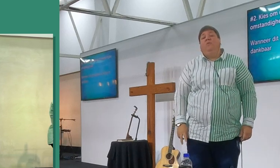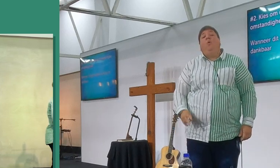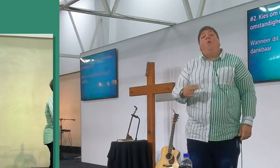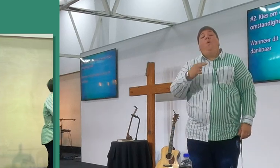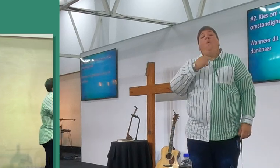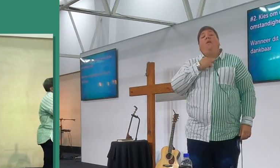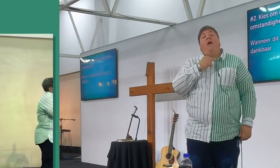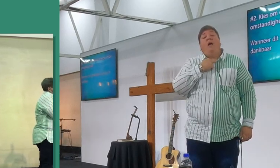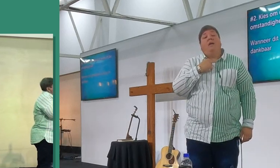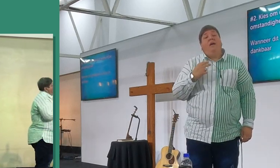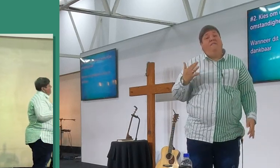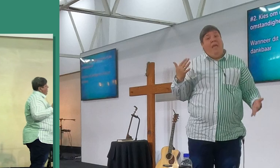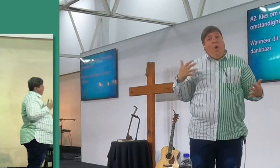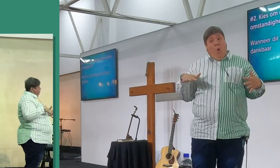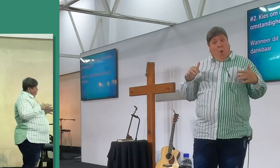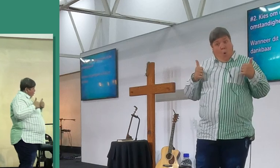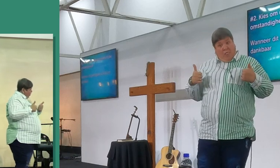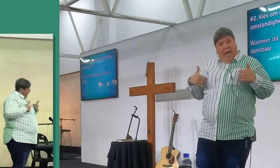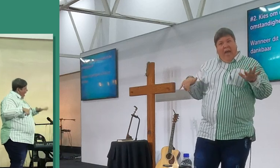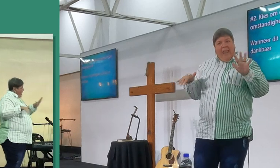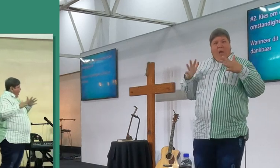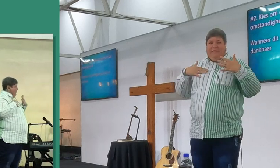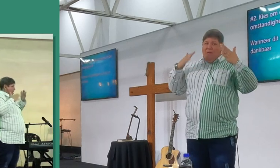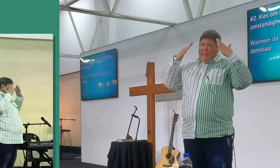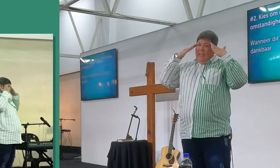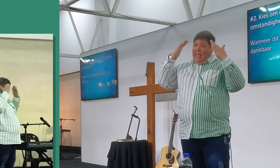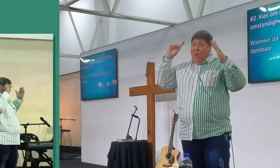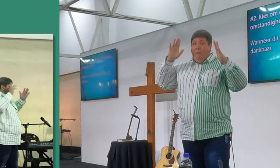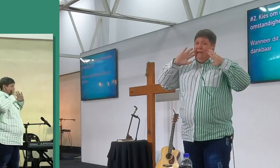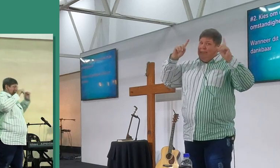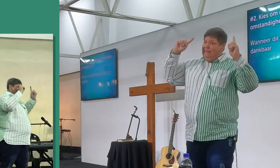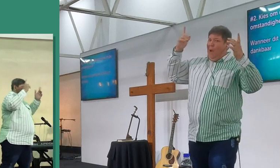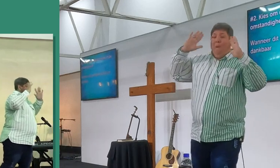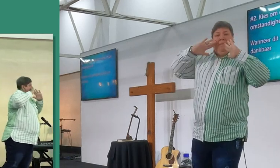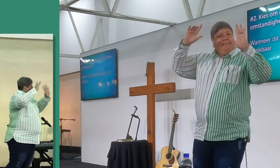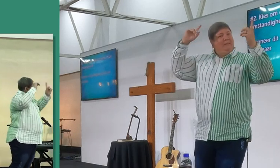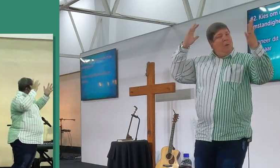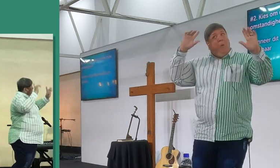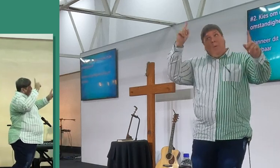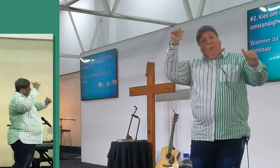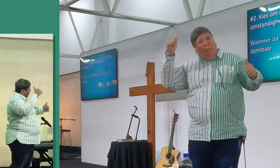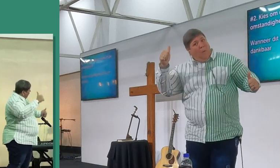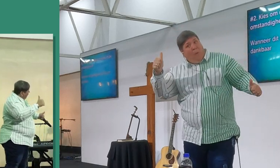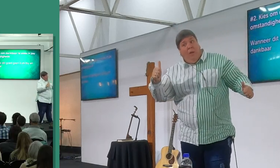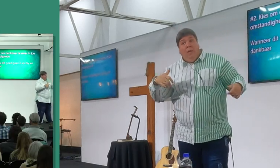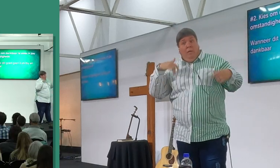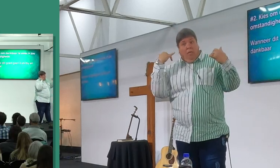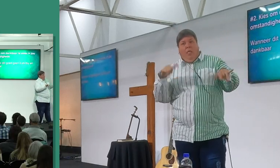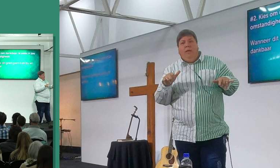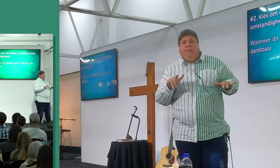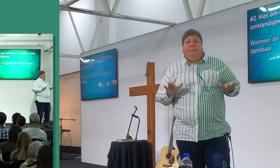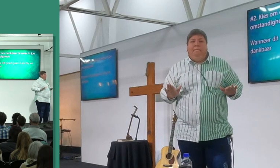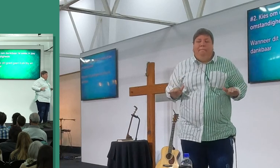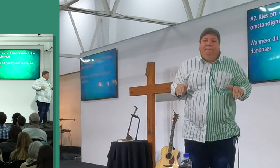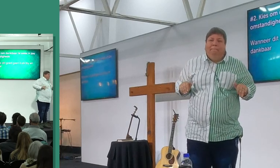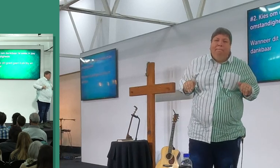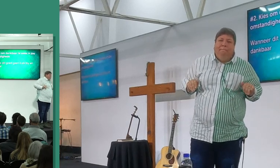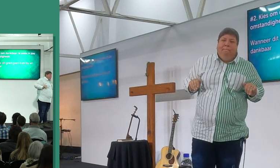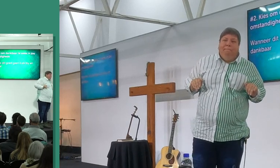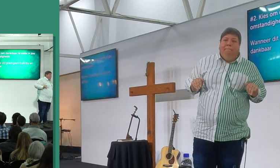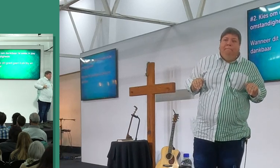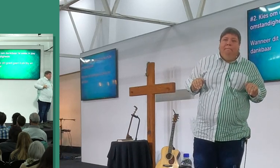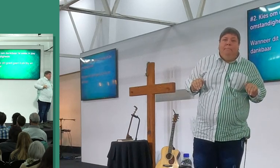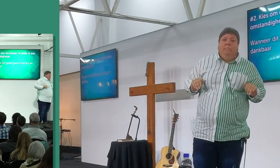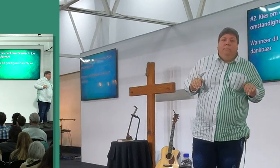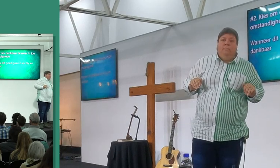dit so, dat wanneer het goed gaan met my, is dit makkelijk om dankbaar te wees, sê gaf my, denk jylle die nege, wat gezond gemaakt het, geword het, en nie